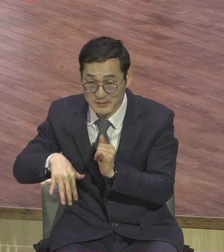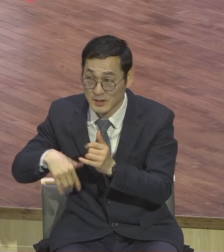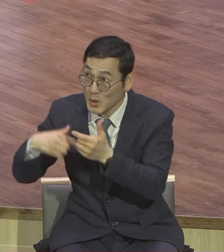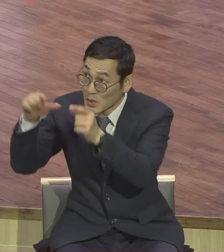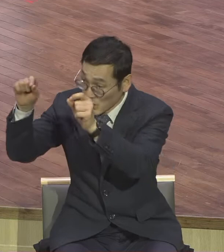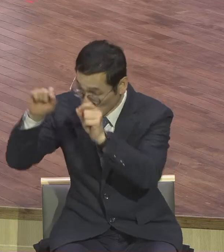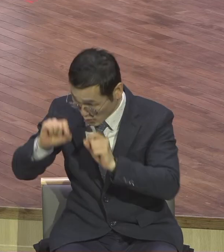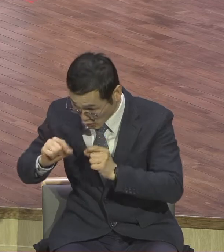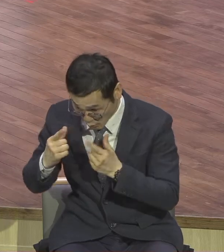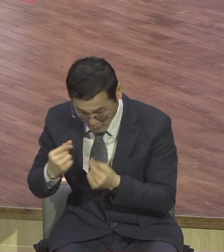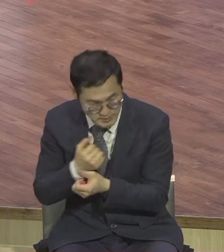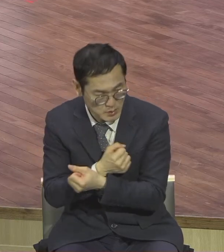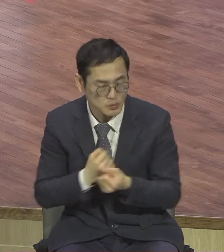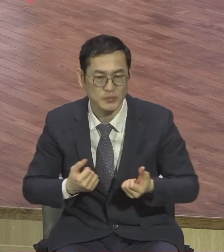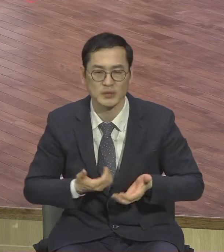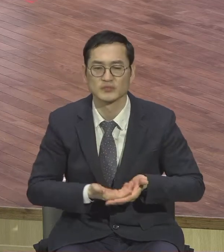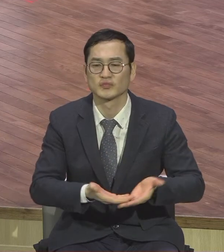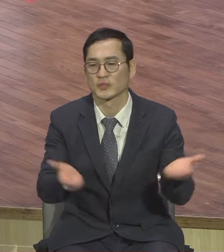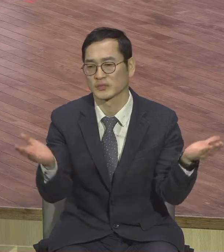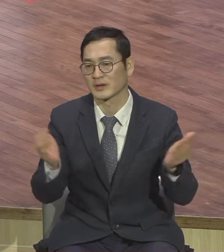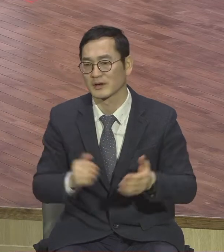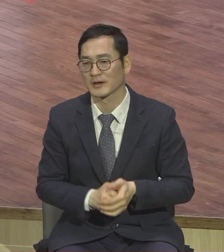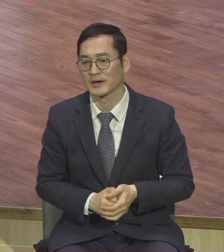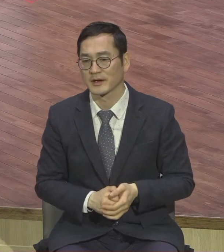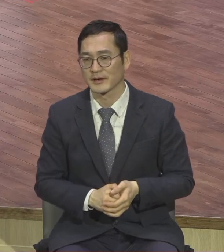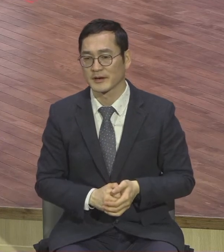부활 소망을 가진 자들의 당당한 뇌치